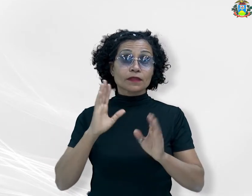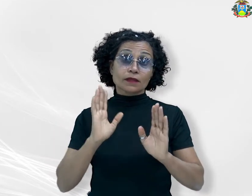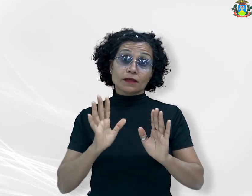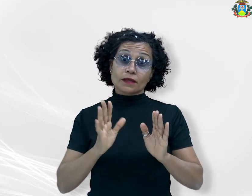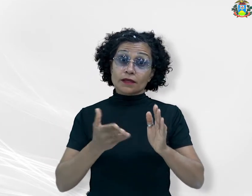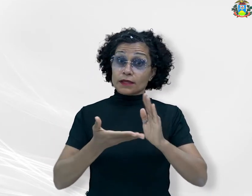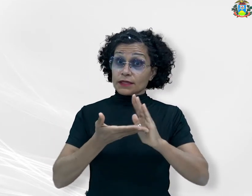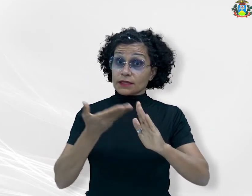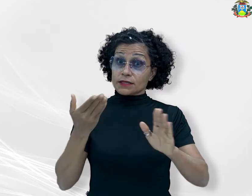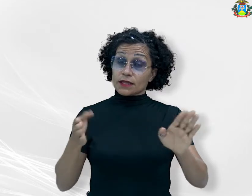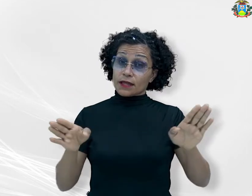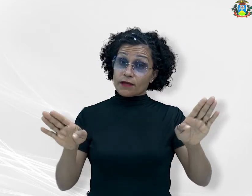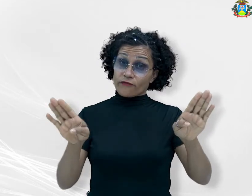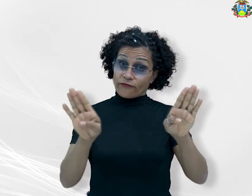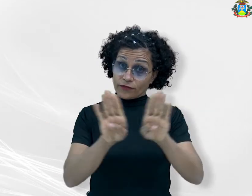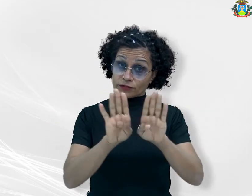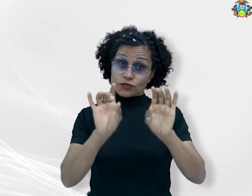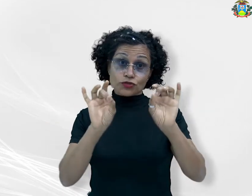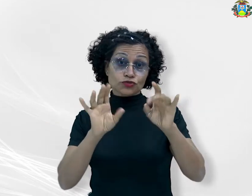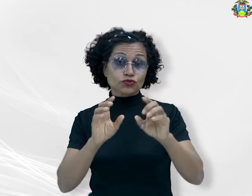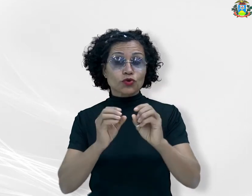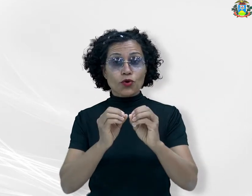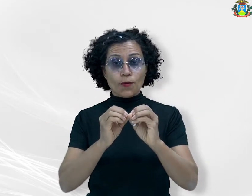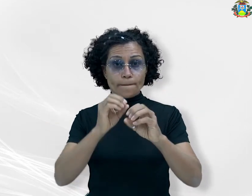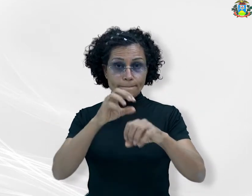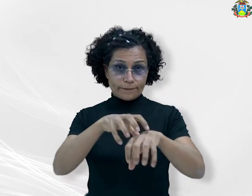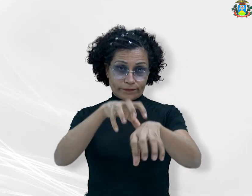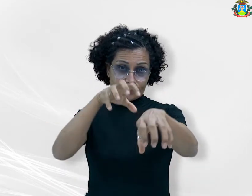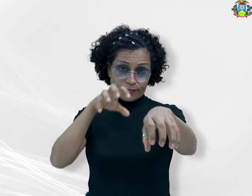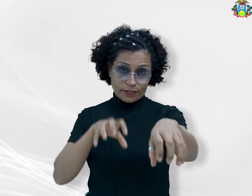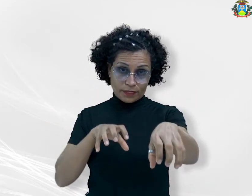Cuiabá como de risco alto para a contaminação da Covid-19.